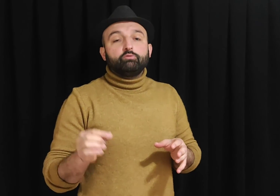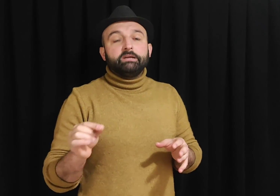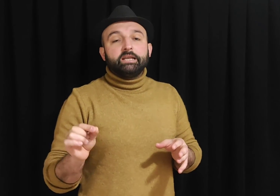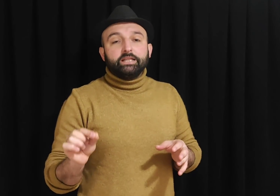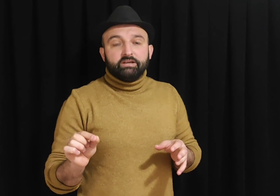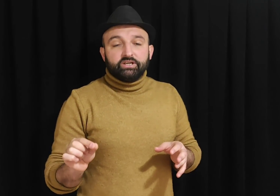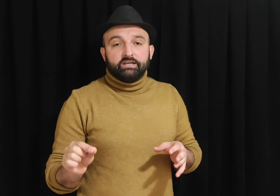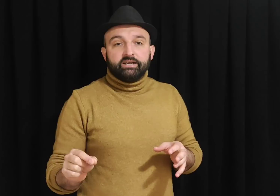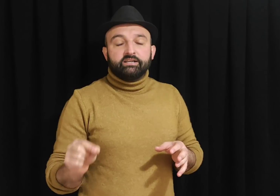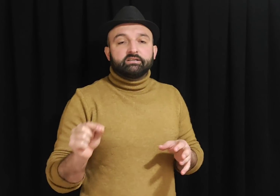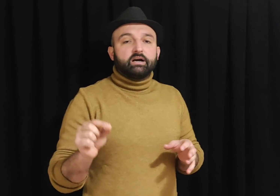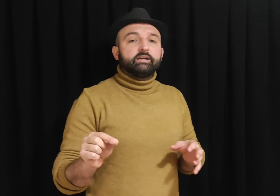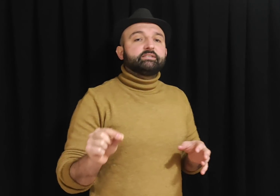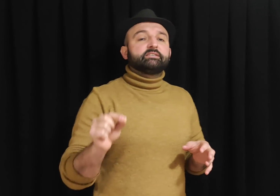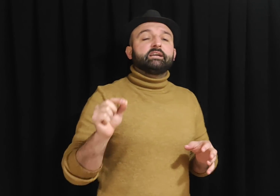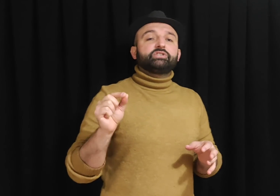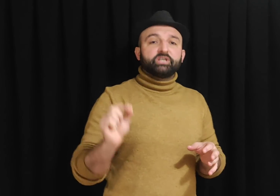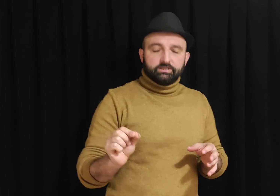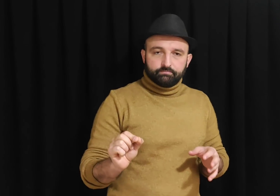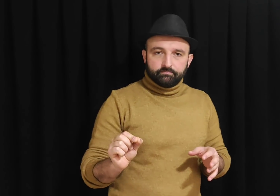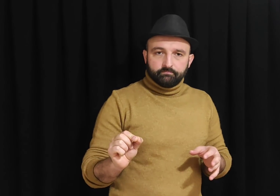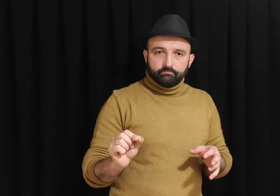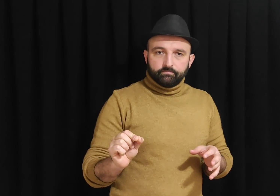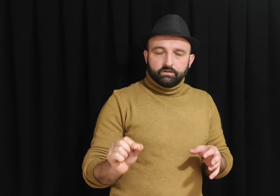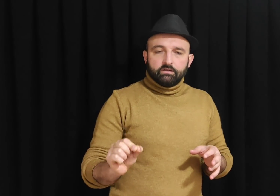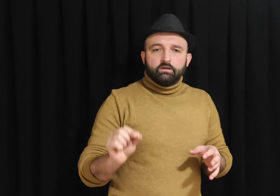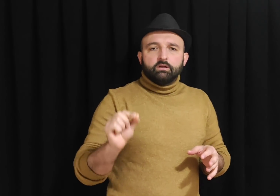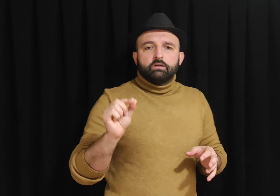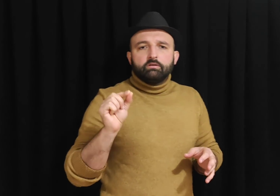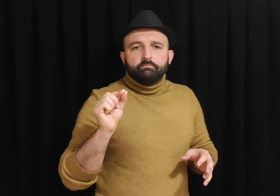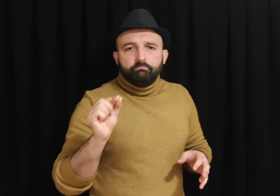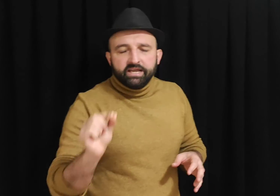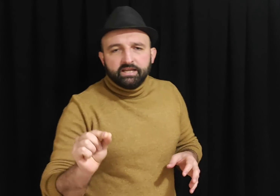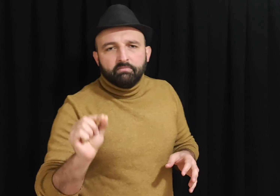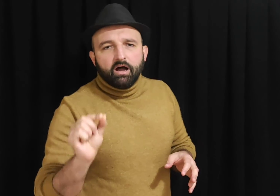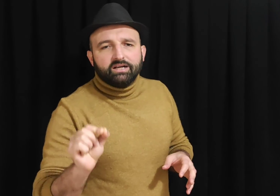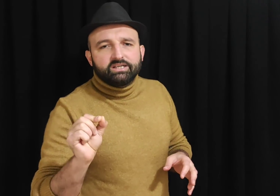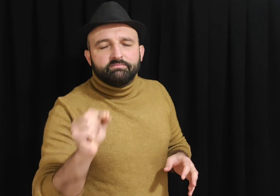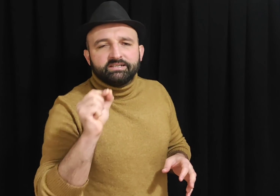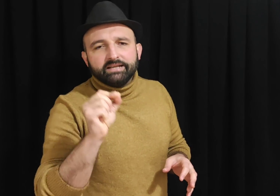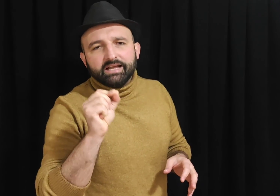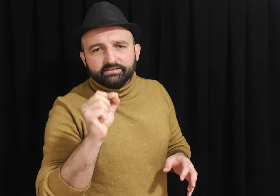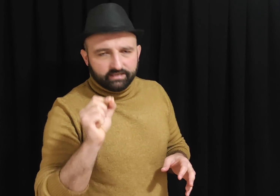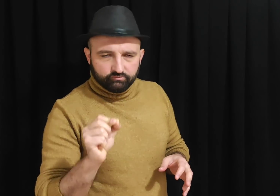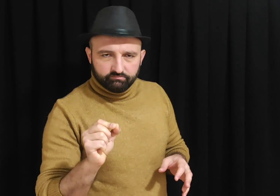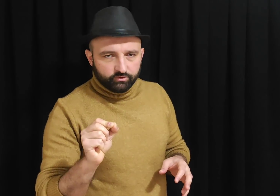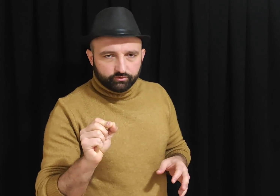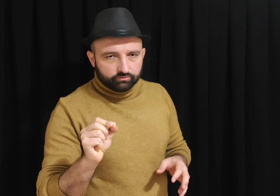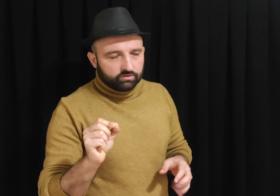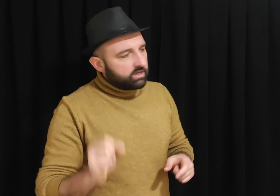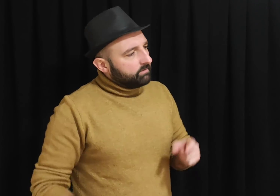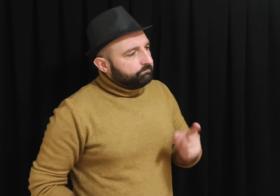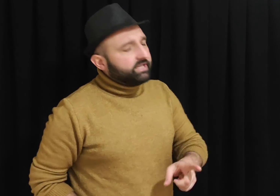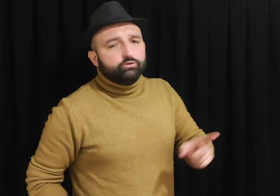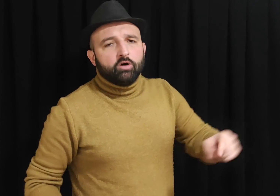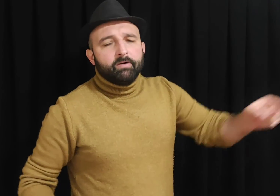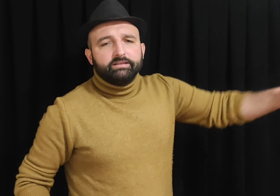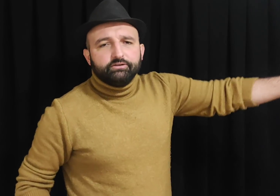milletvekillerinin karşısına çıkıp benim hakkımı neden savunmuyorsun? Bir domates